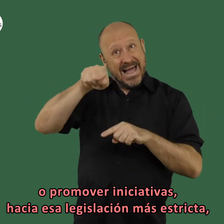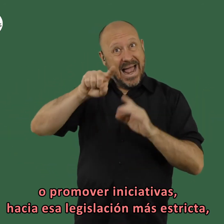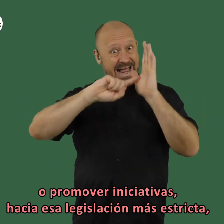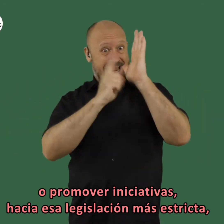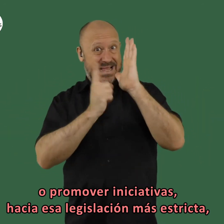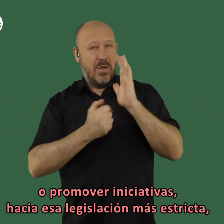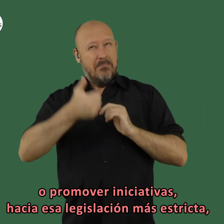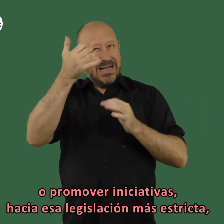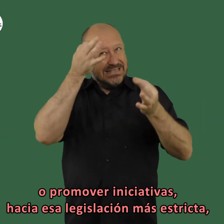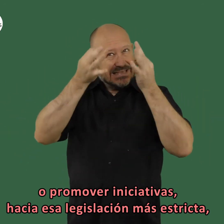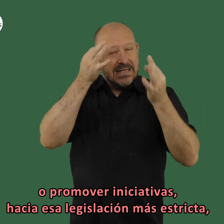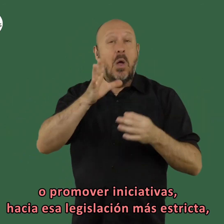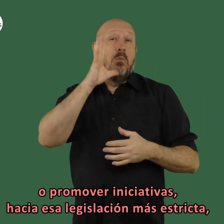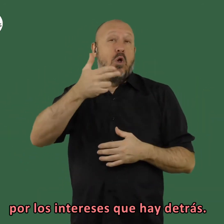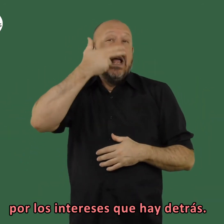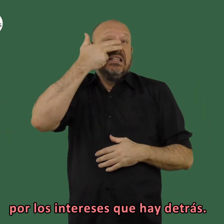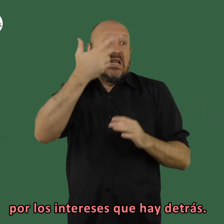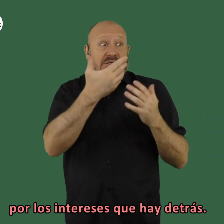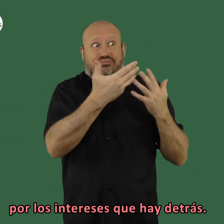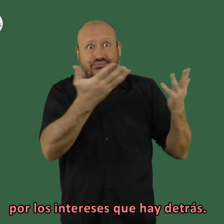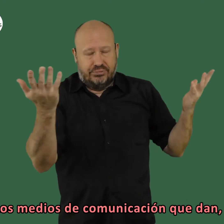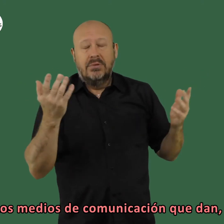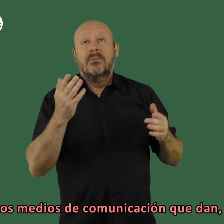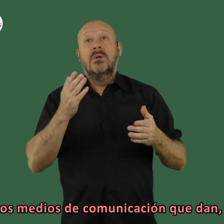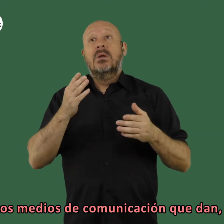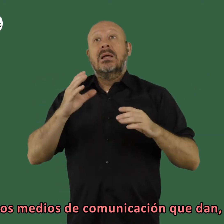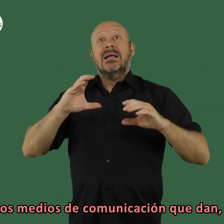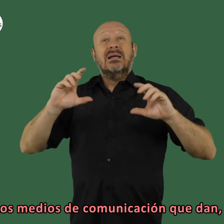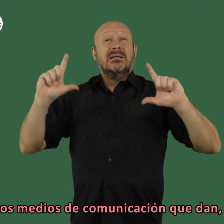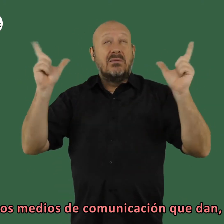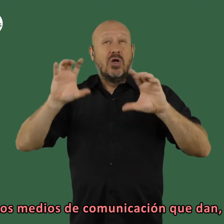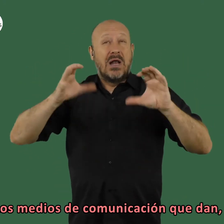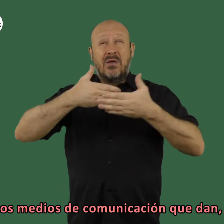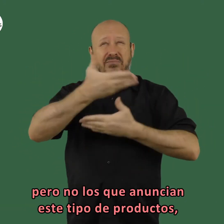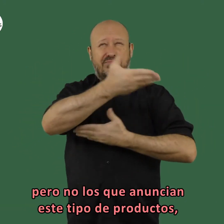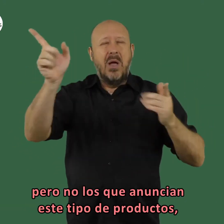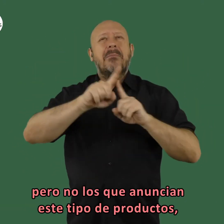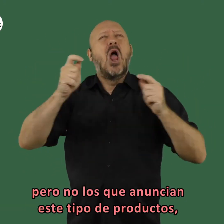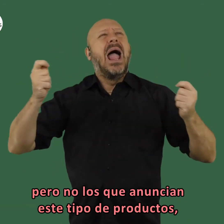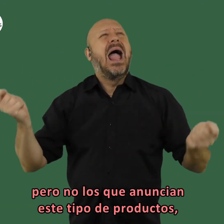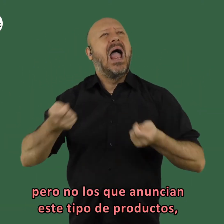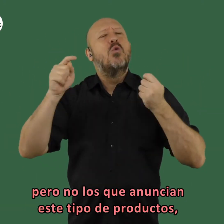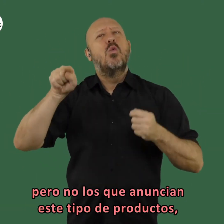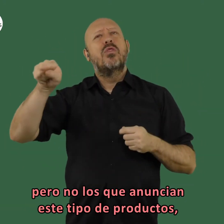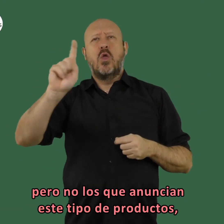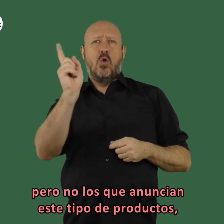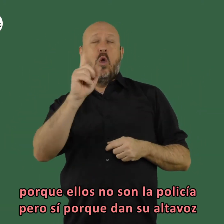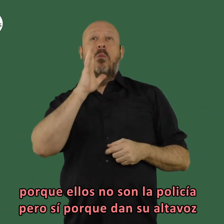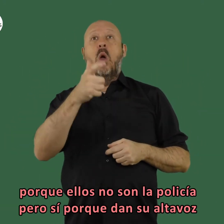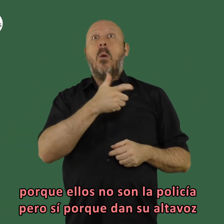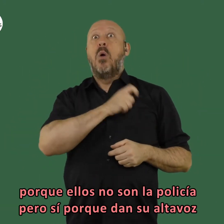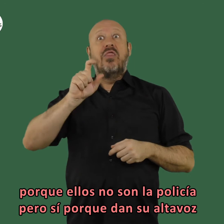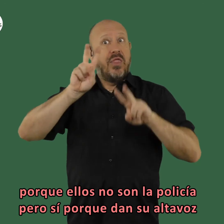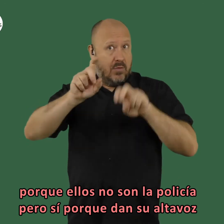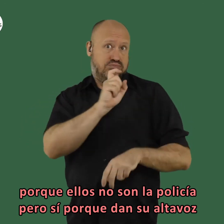hacia esa legislación más estricta por los intereses que hay detrás los medios de comunicación que dan pero no los que anuncian este tipo de productos